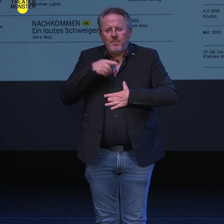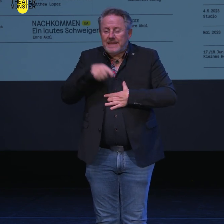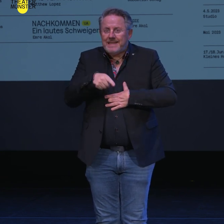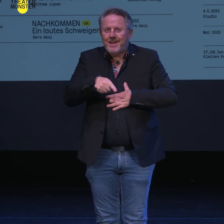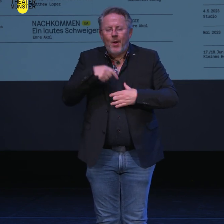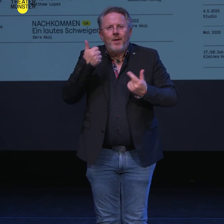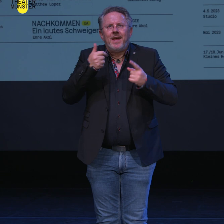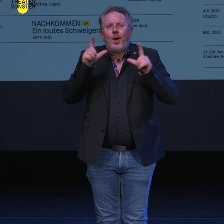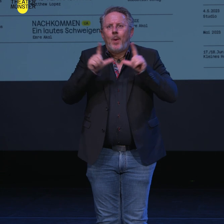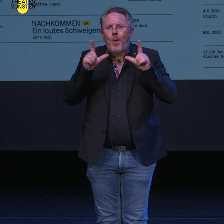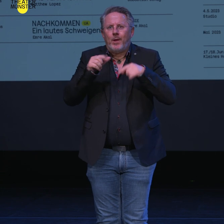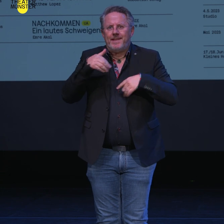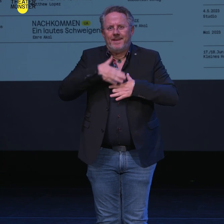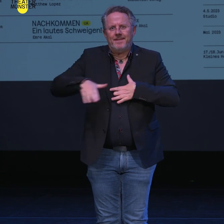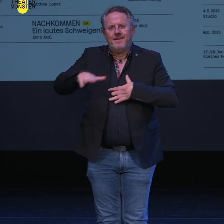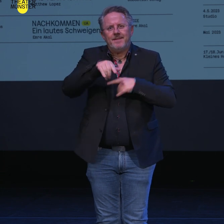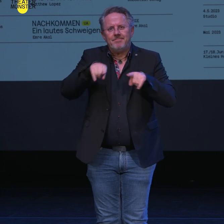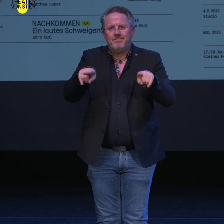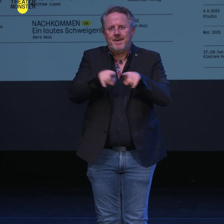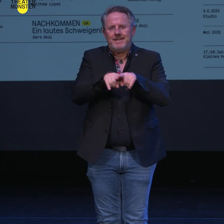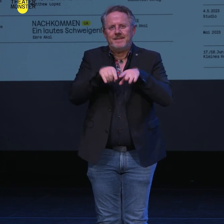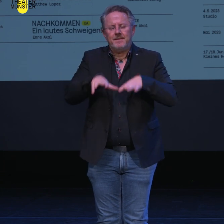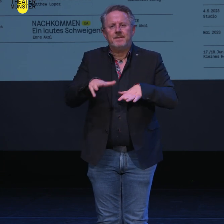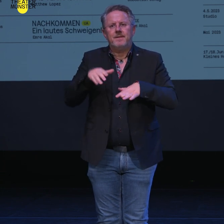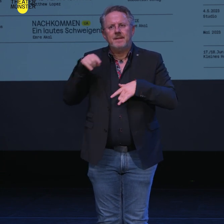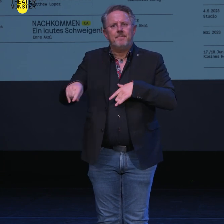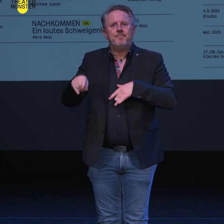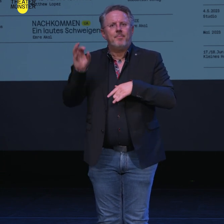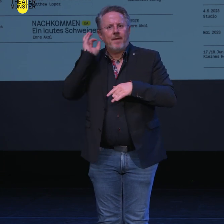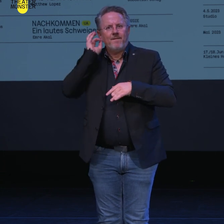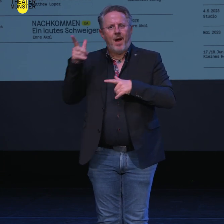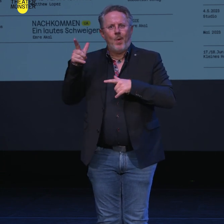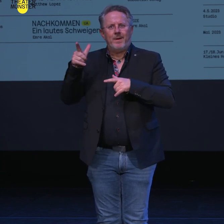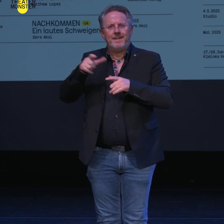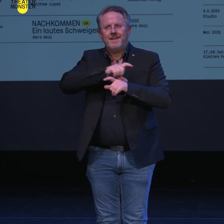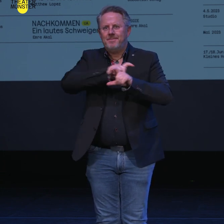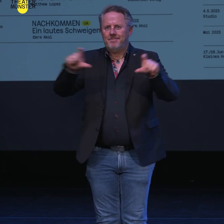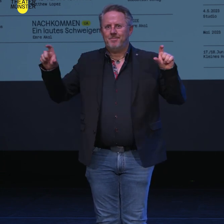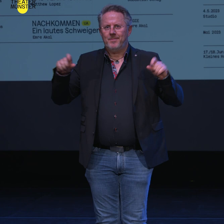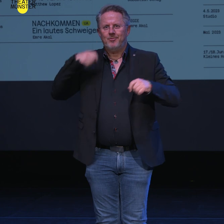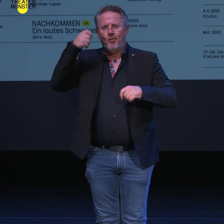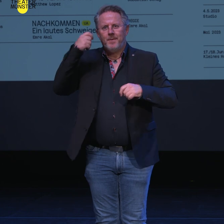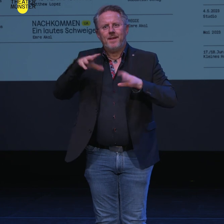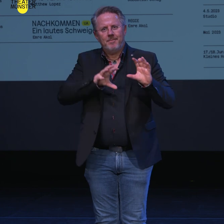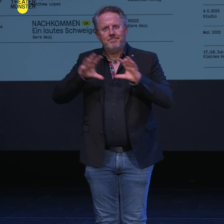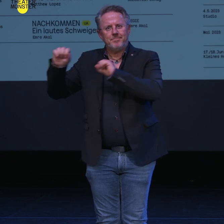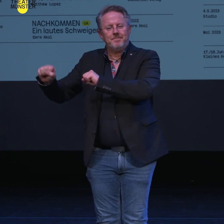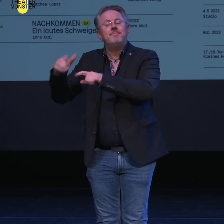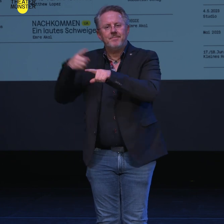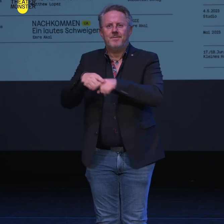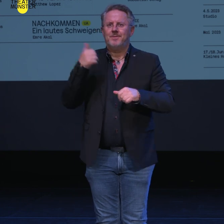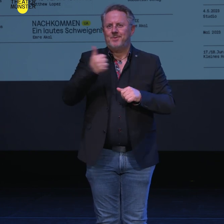Komödie in allen Rollen mit unserem Frauenensemble besetzen und erhoffen uns davon einen